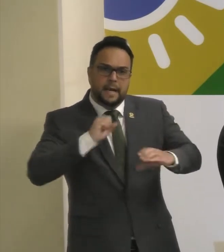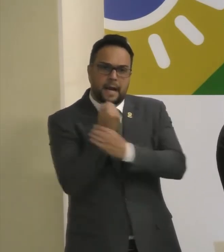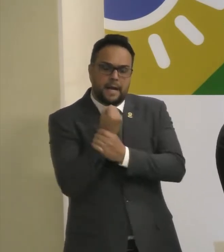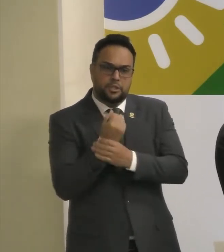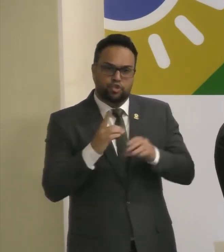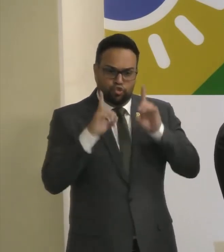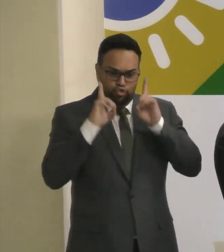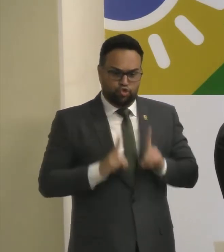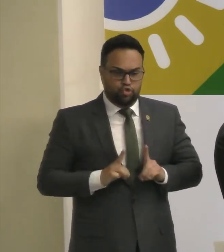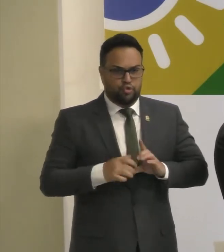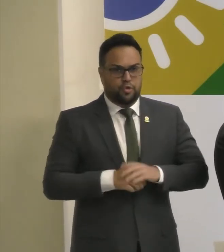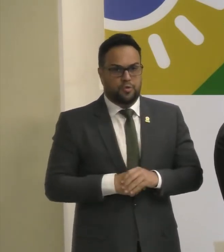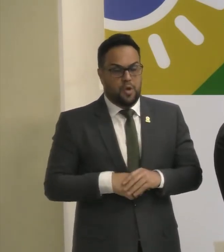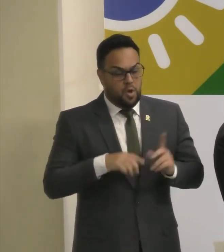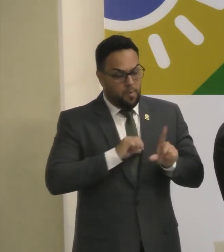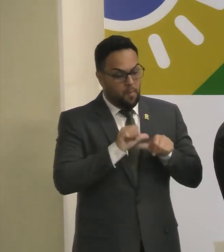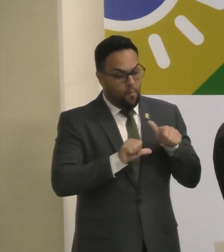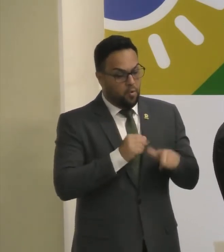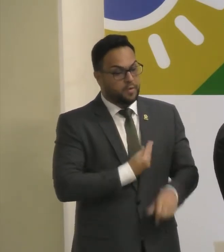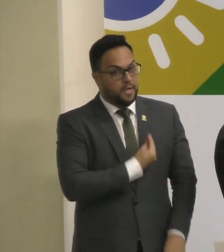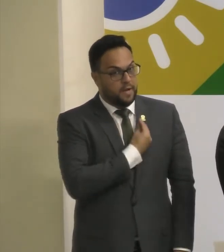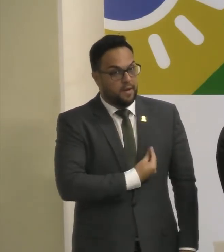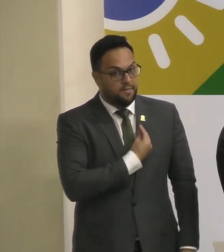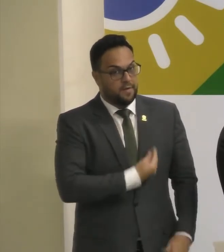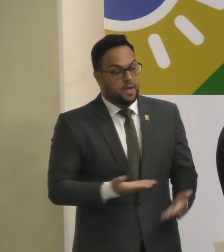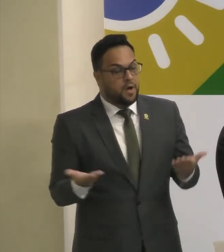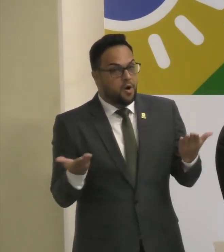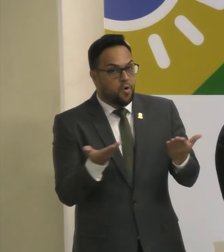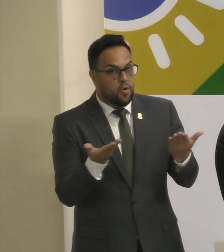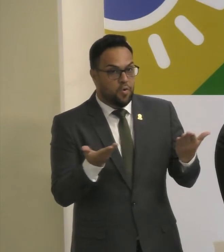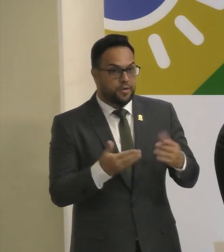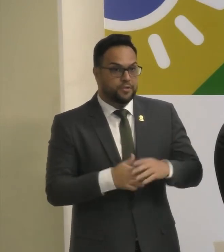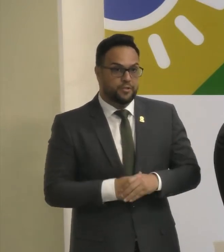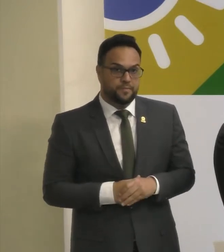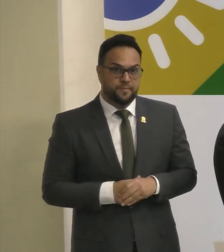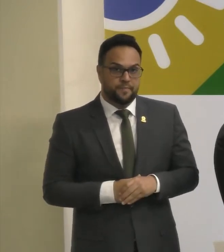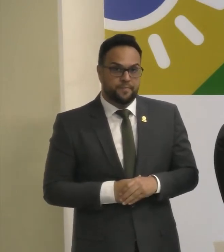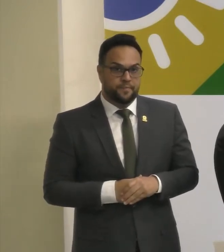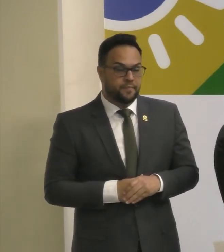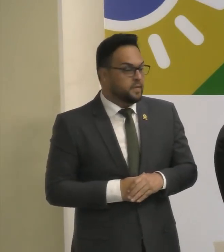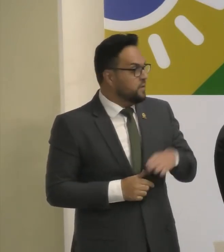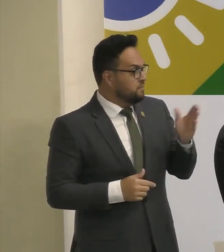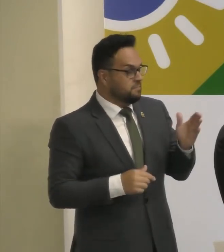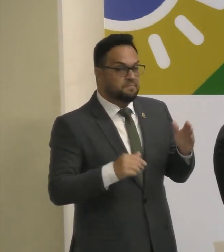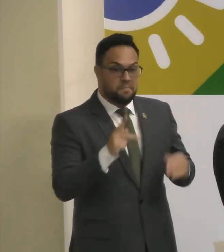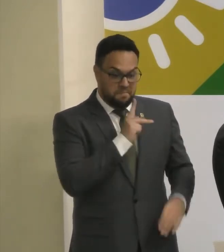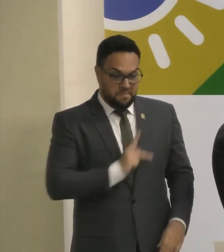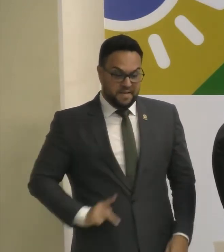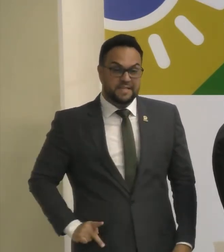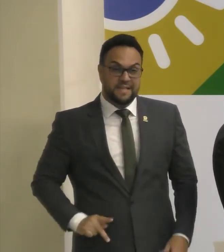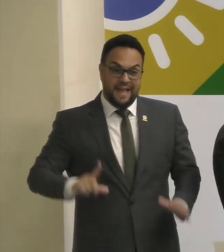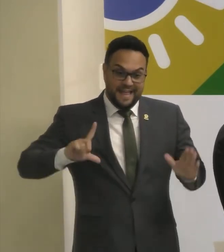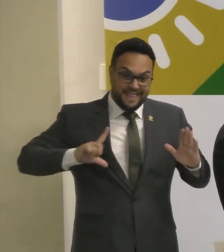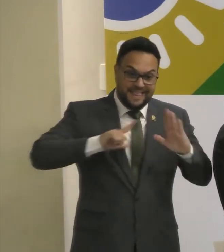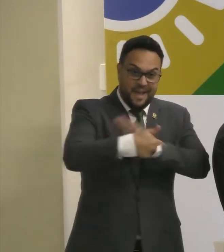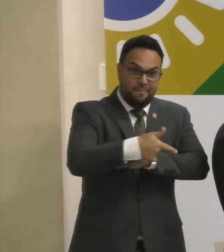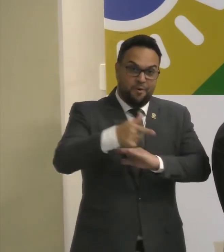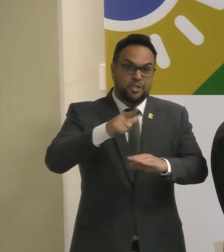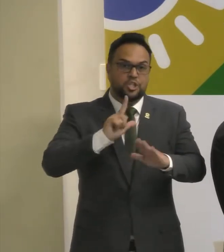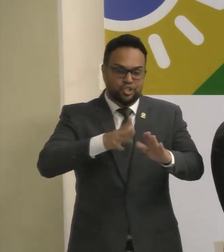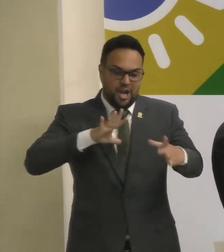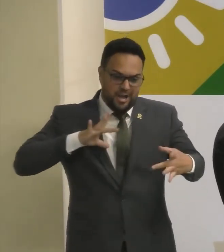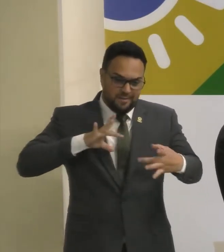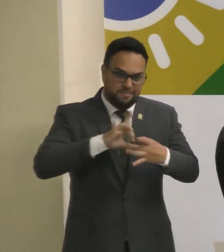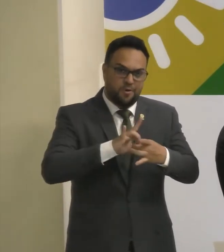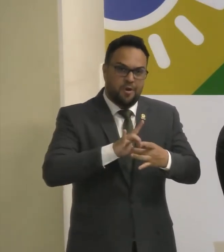Isso modifica a vida, ministra Flávia, que hoje, presidente, depois da sua filiação, não teve direito ao moço. Saindo lá do evento, a